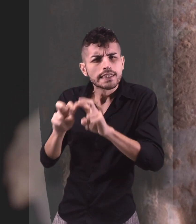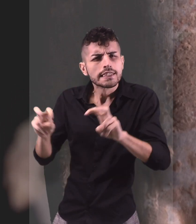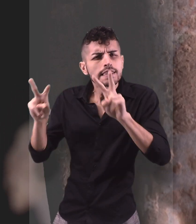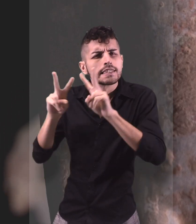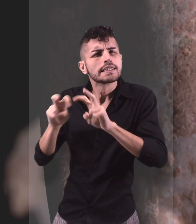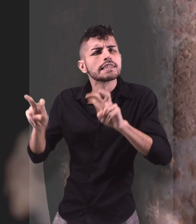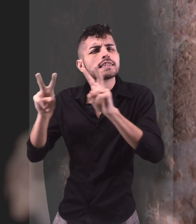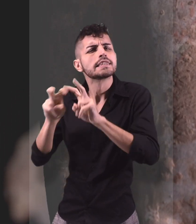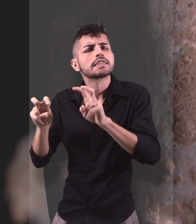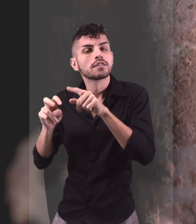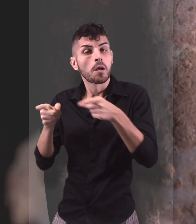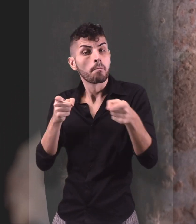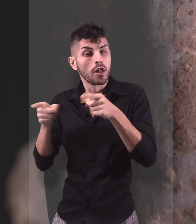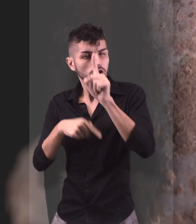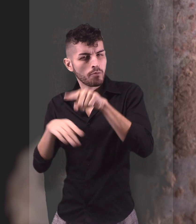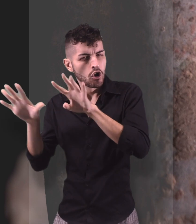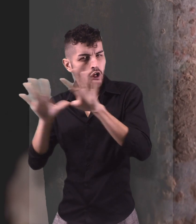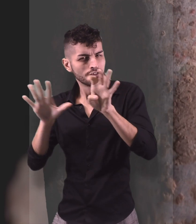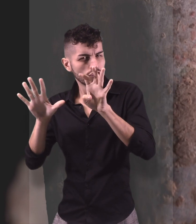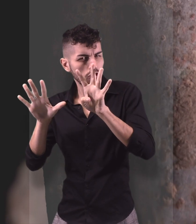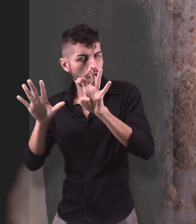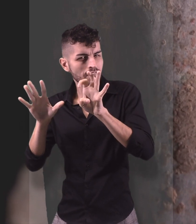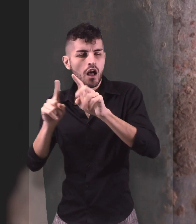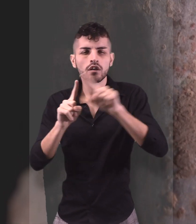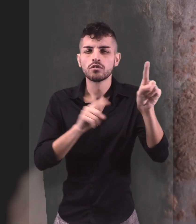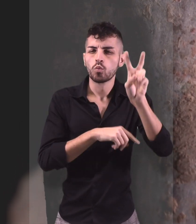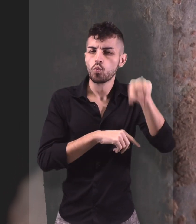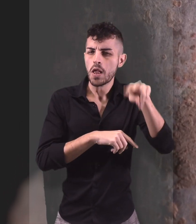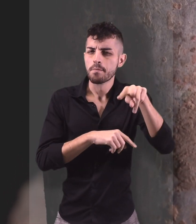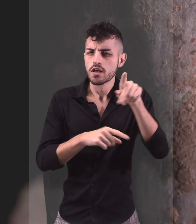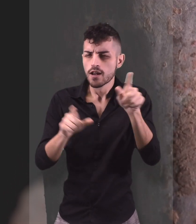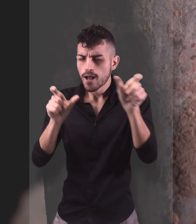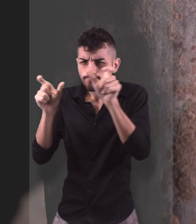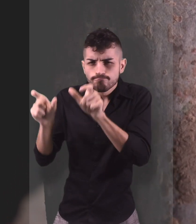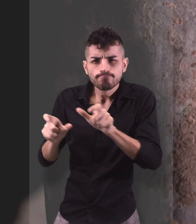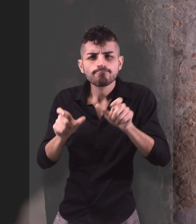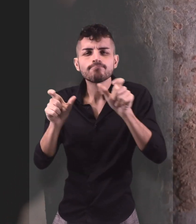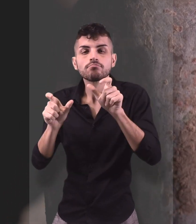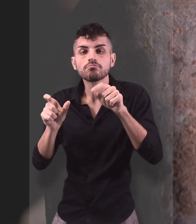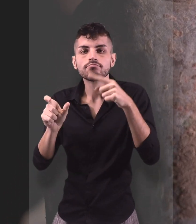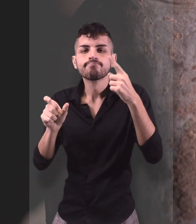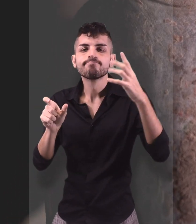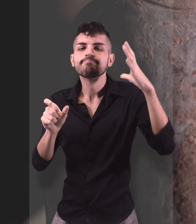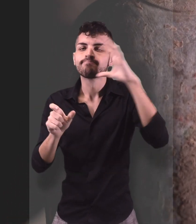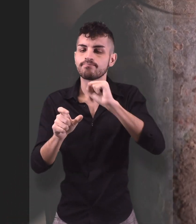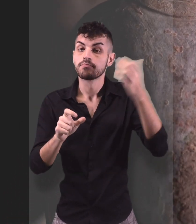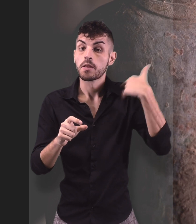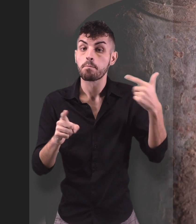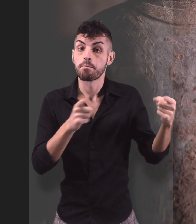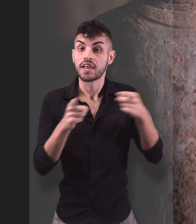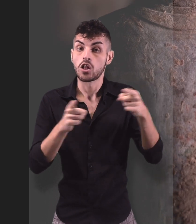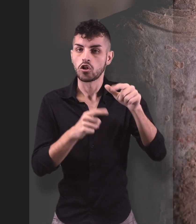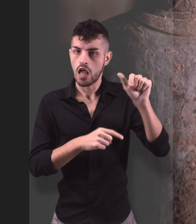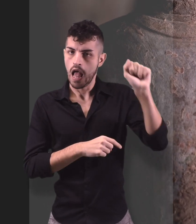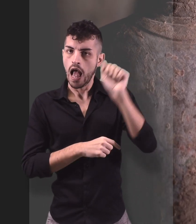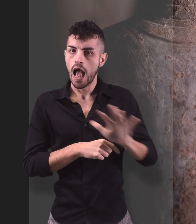probabilmente provengono dallo stesso laboratorio di molti altri che inondarono il mercato antiquario tra la fine degli anni